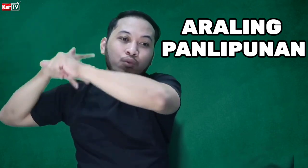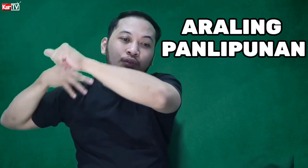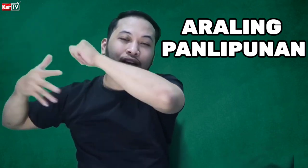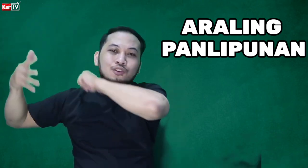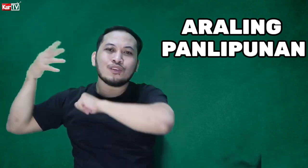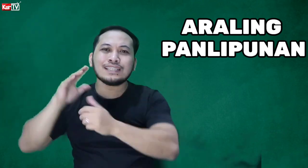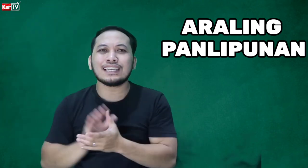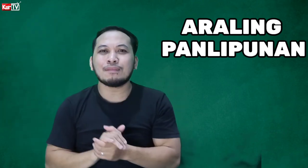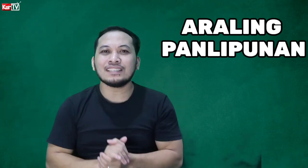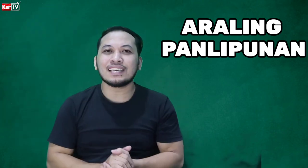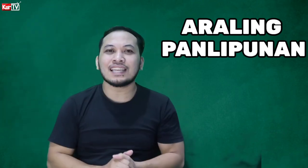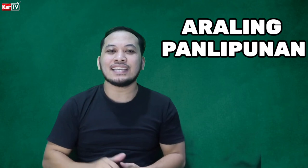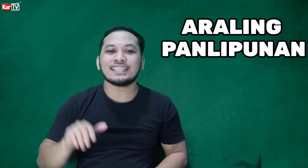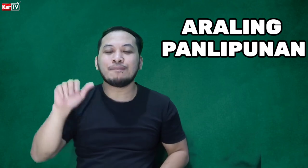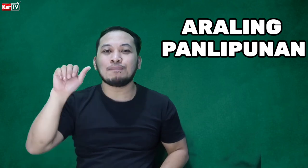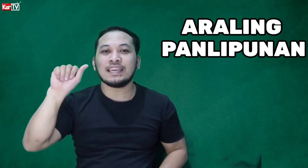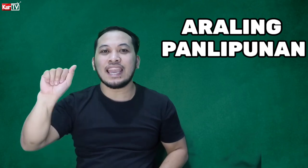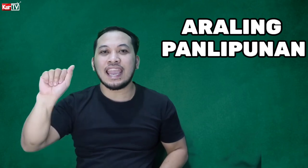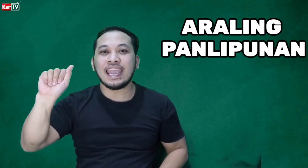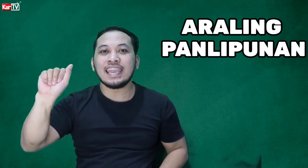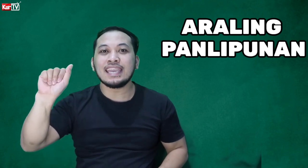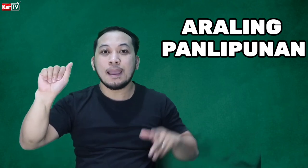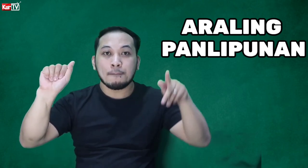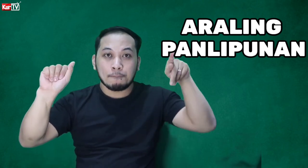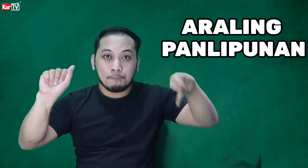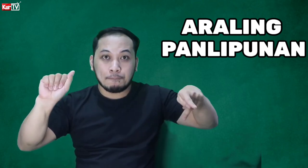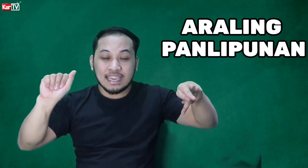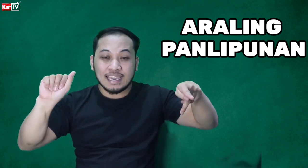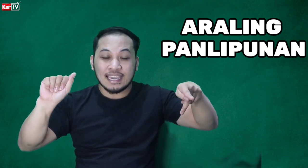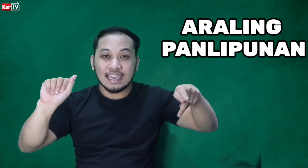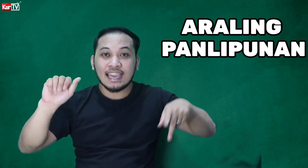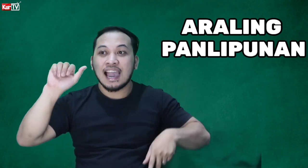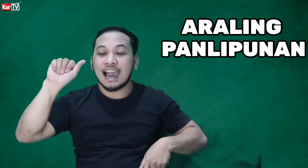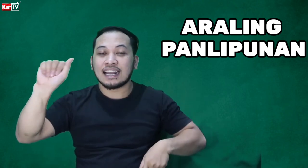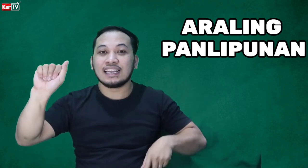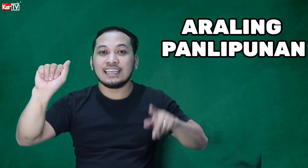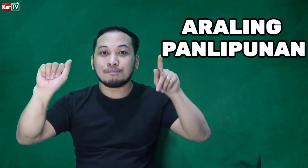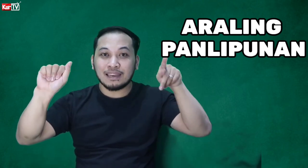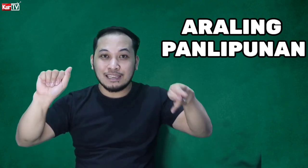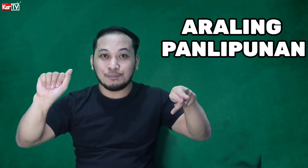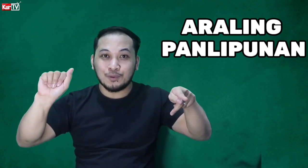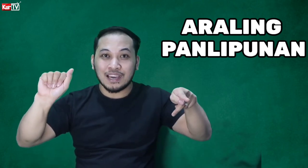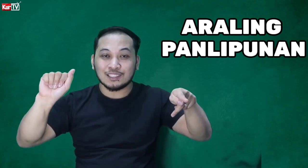Ang yung isa naman dyan ay simply A-P. Araling panlipunan.